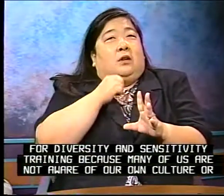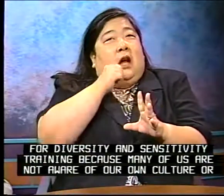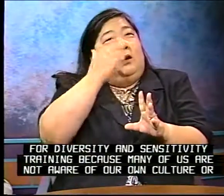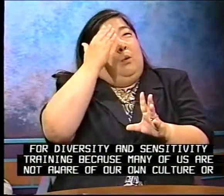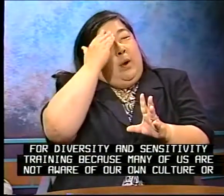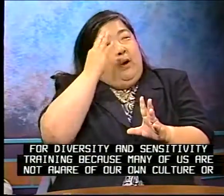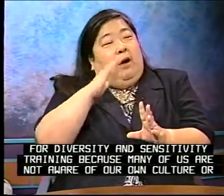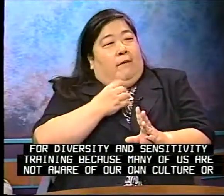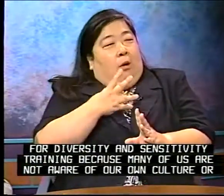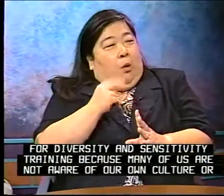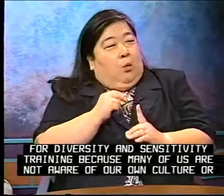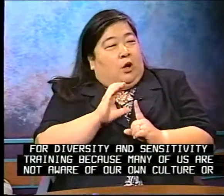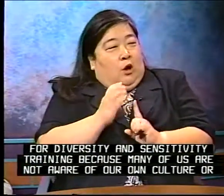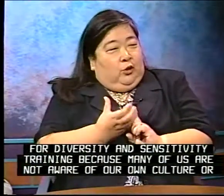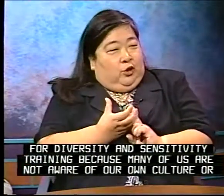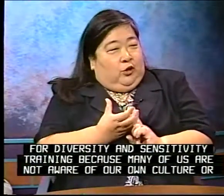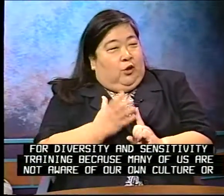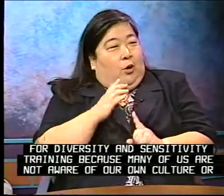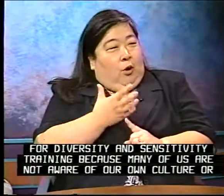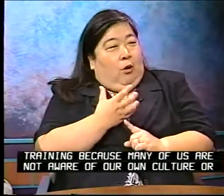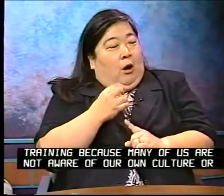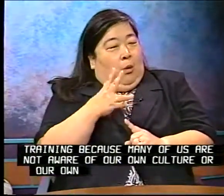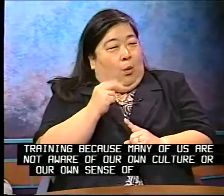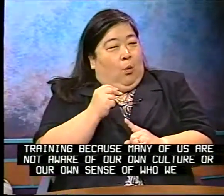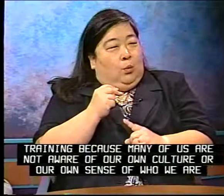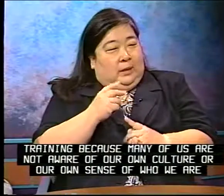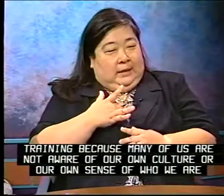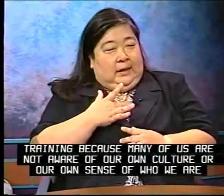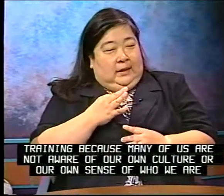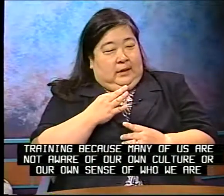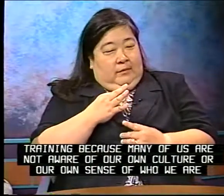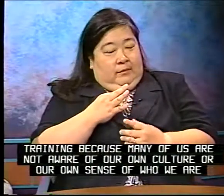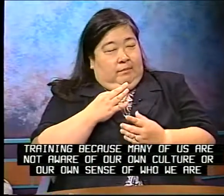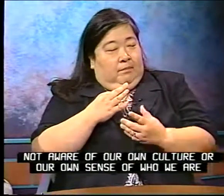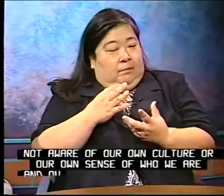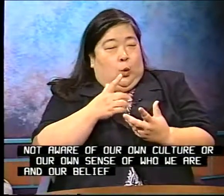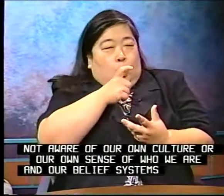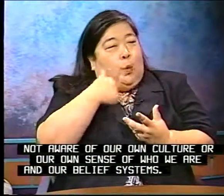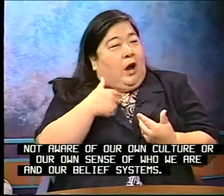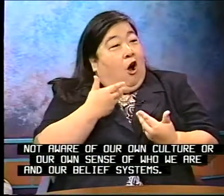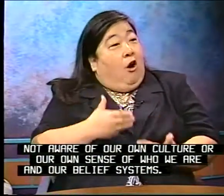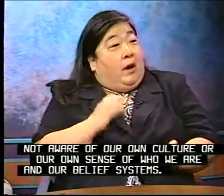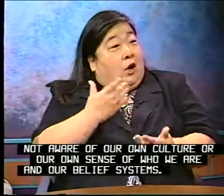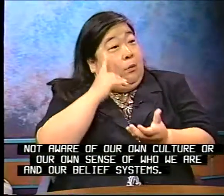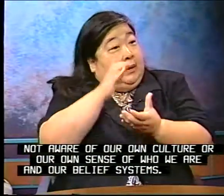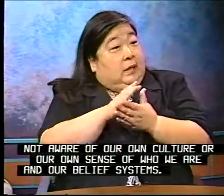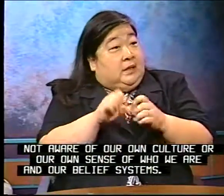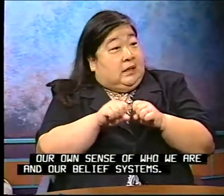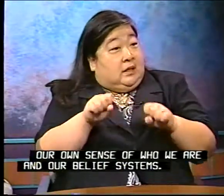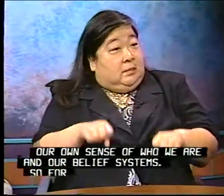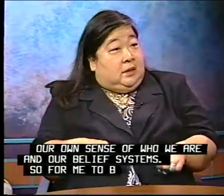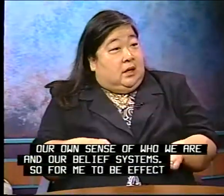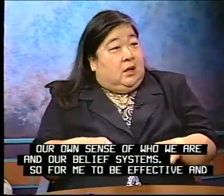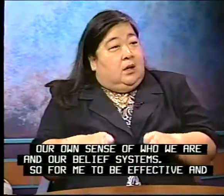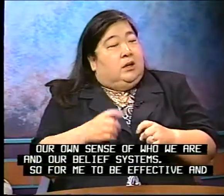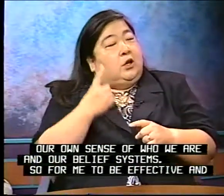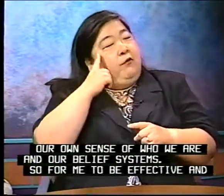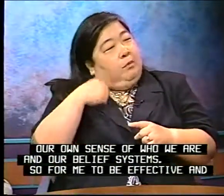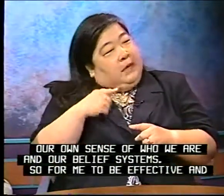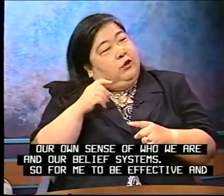not aware of our own culture or our own sense of who we are and our belief systems. So for me to